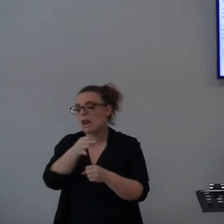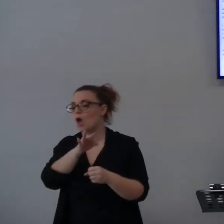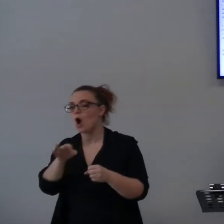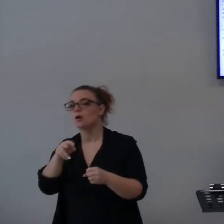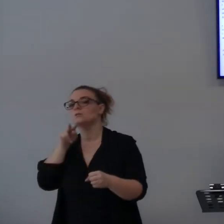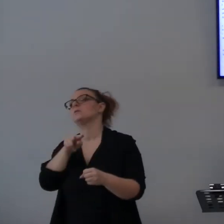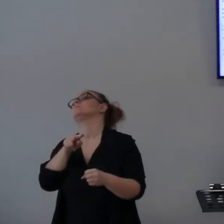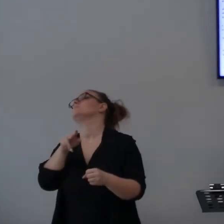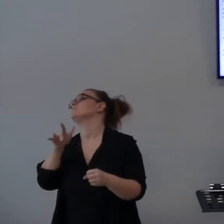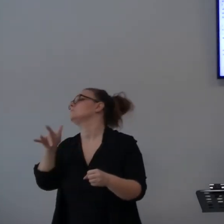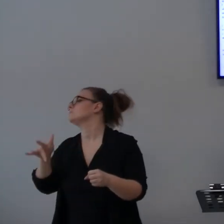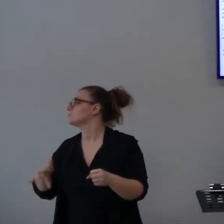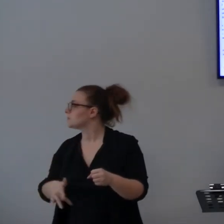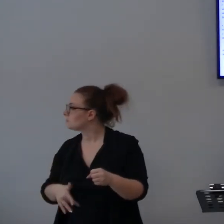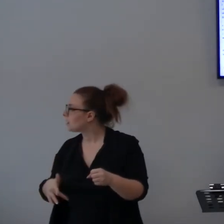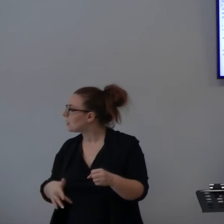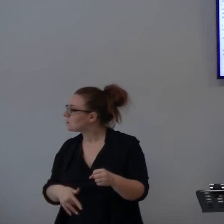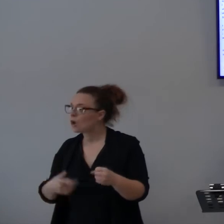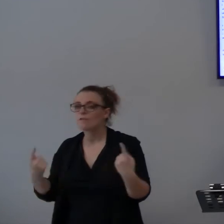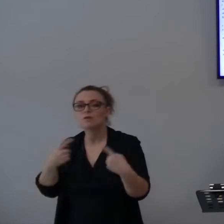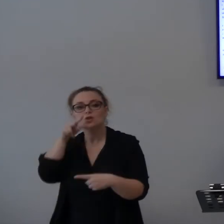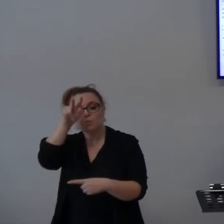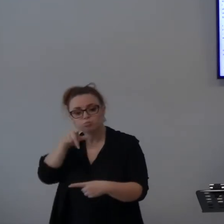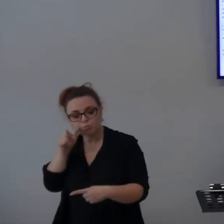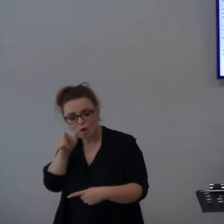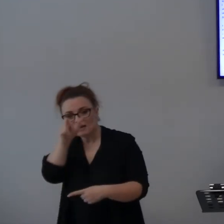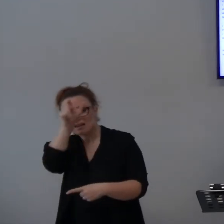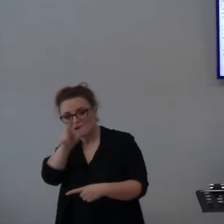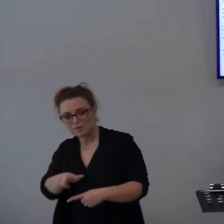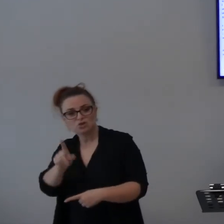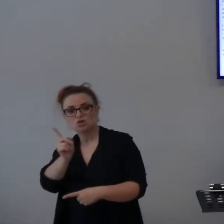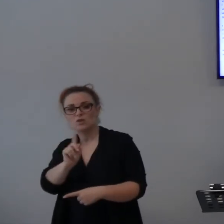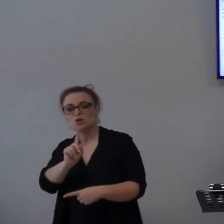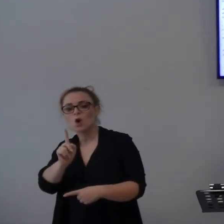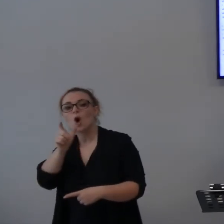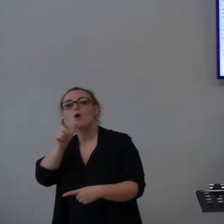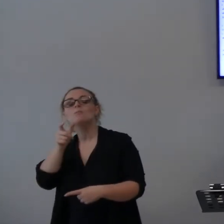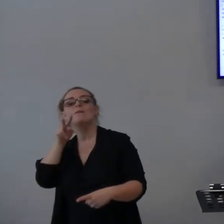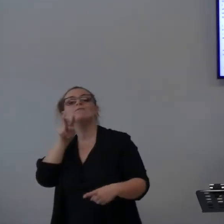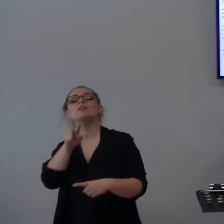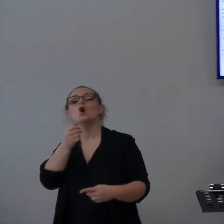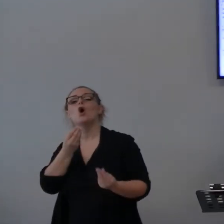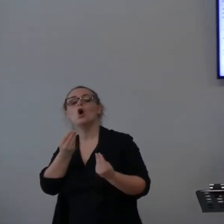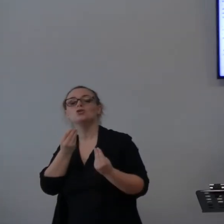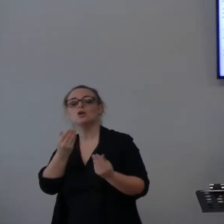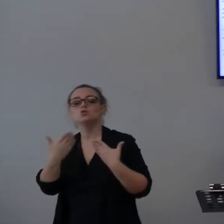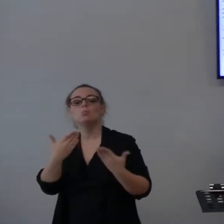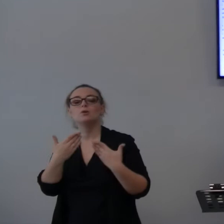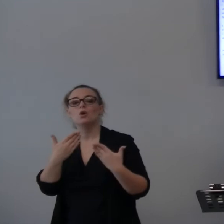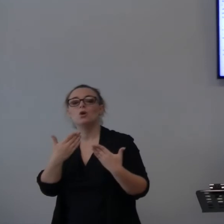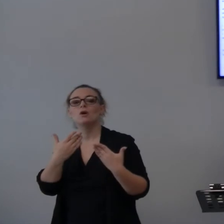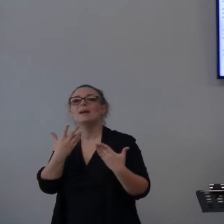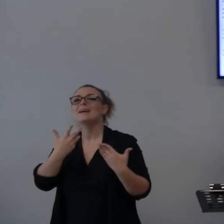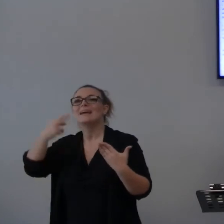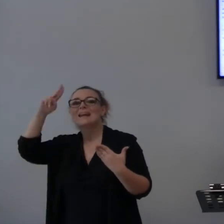prima cosa che visualizziamo non è la persona, ma è il male che ci ha fatto, e non